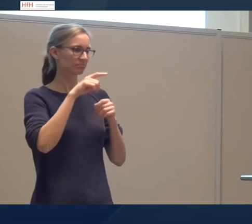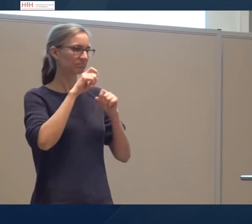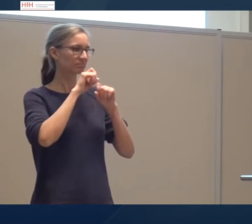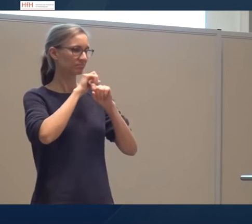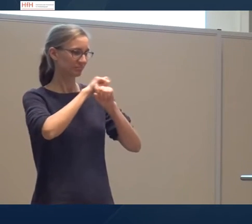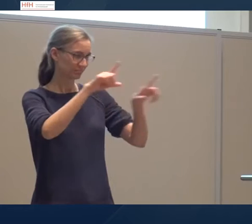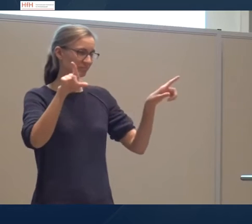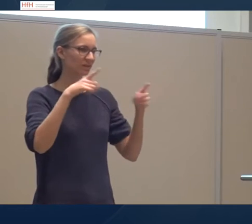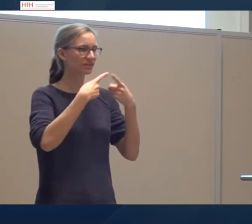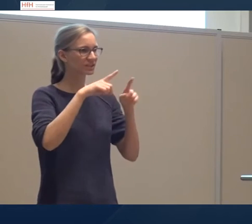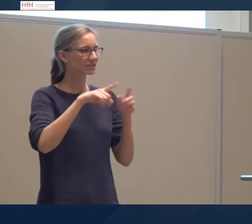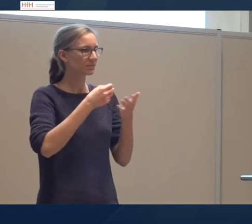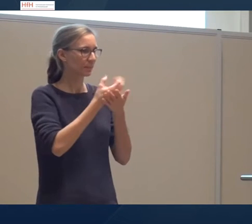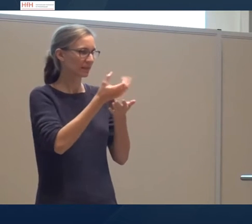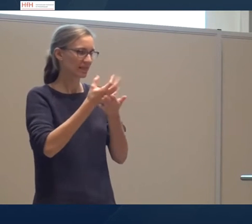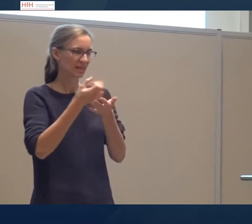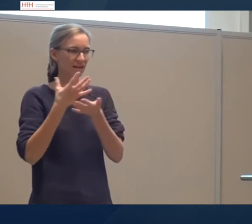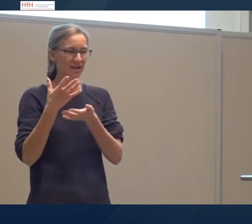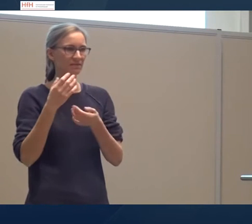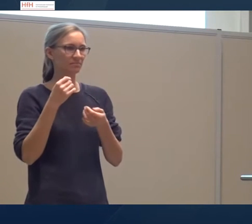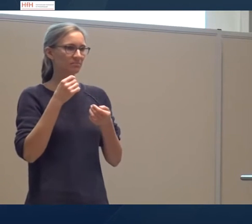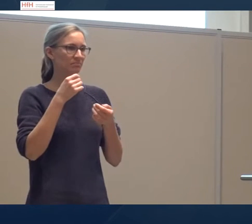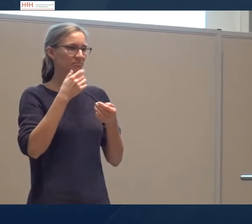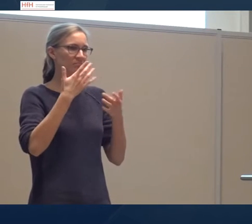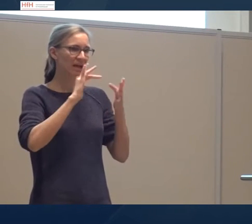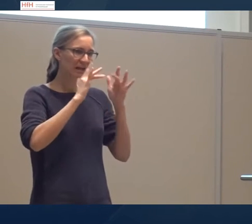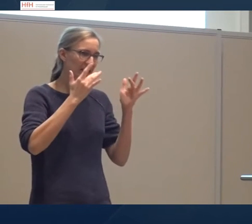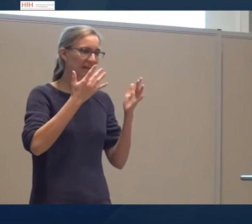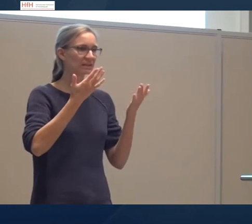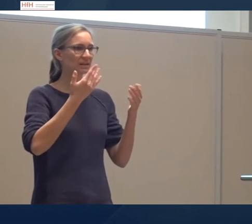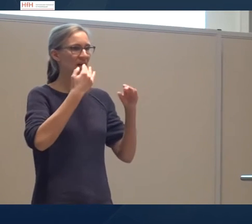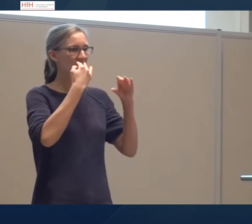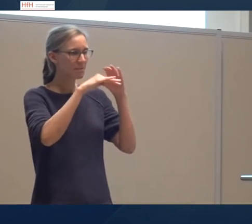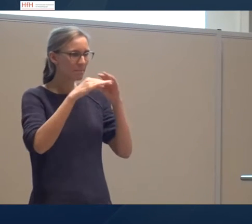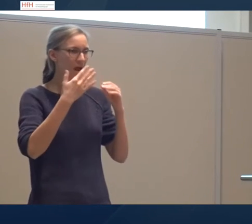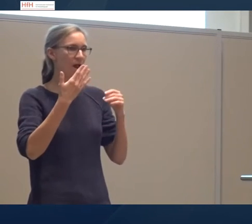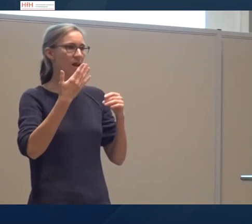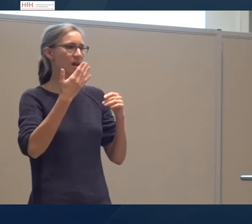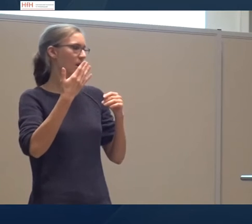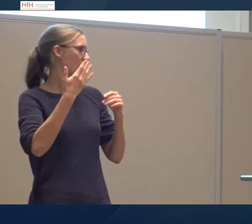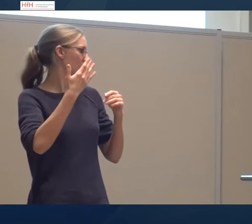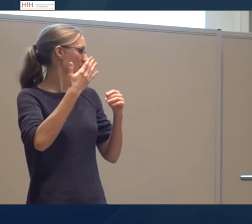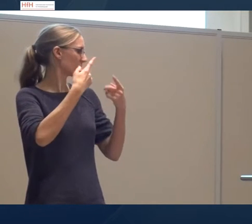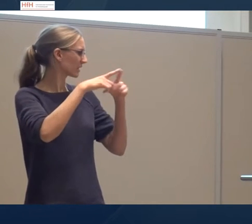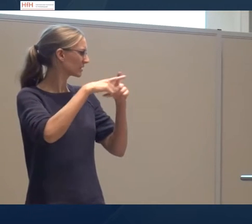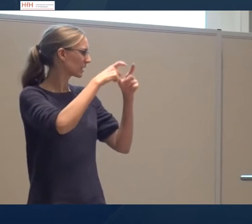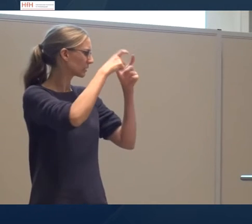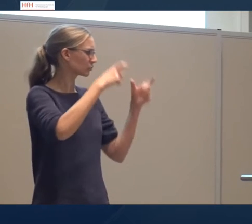So haben wir die Information möglichst breit gestreut, auch mittels Mail und Infobrief an